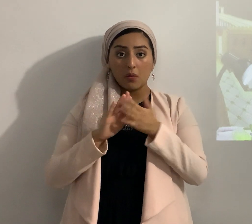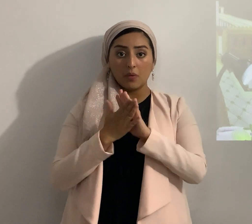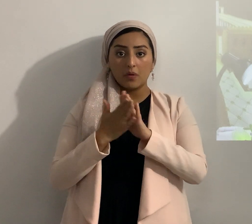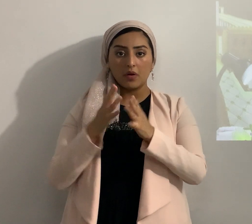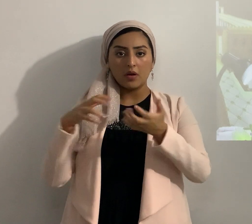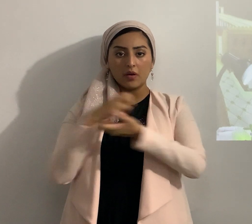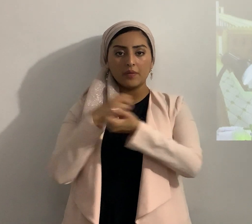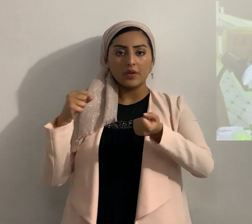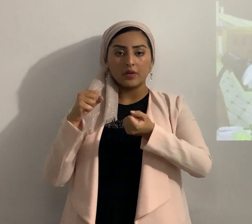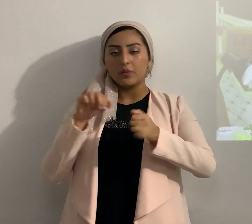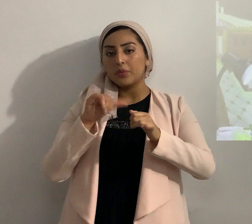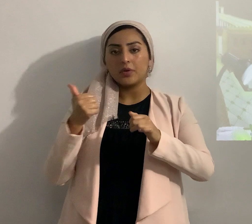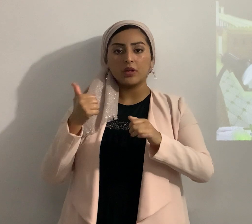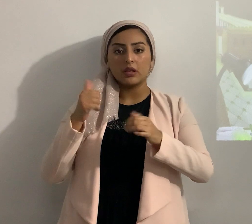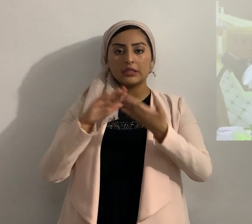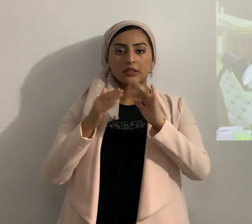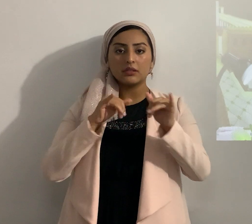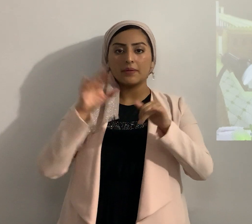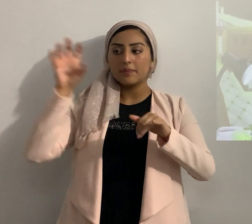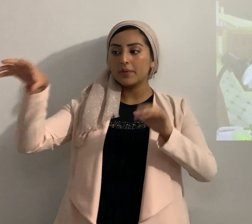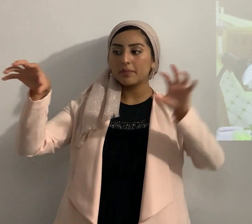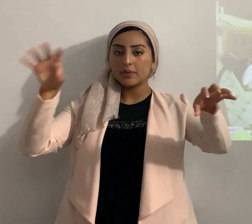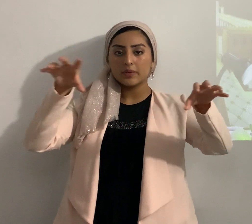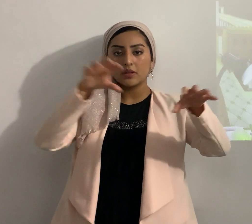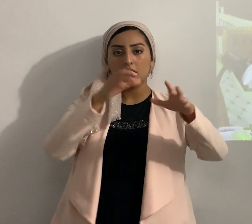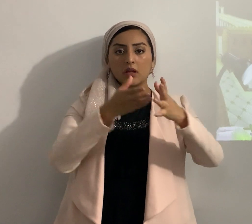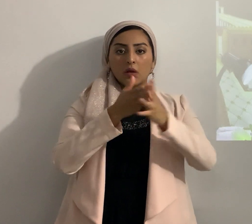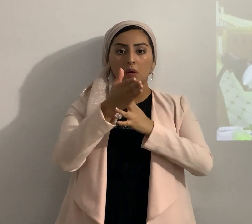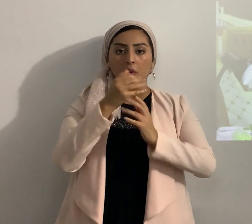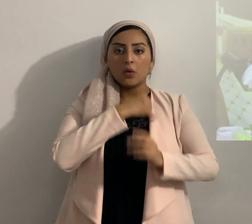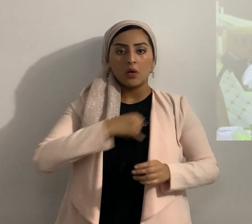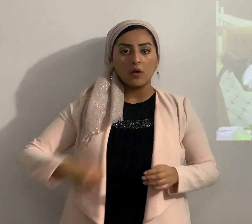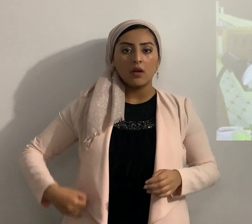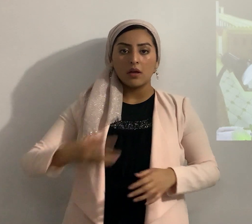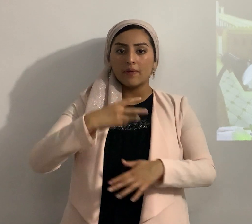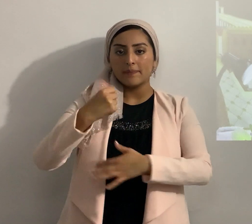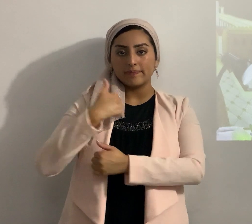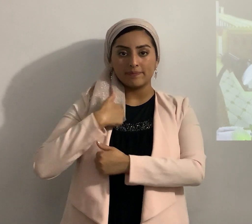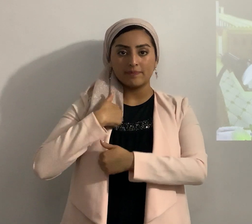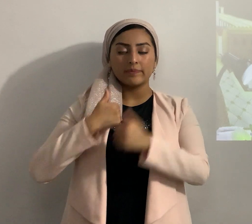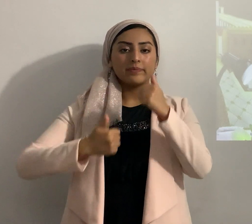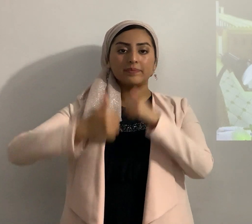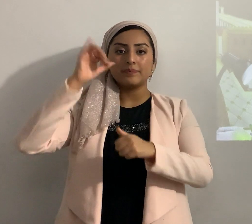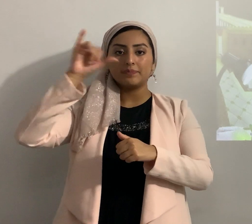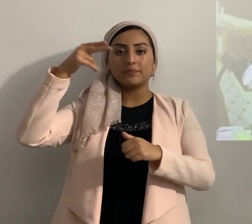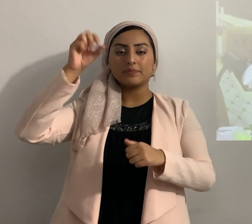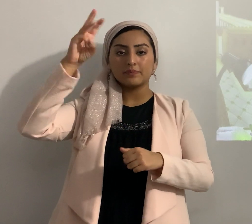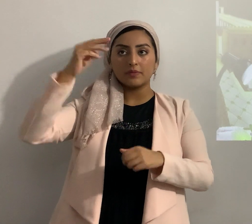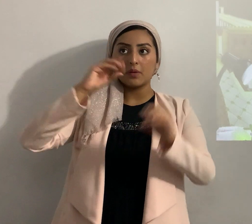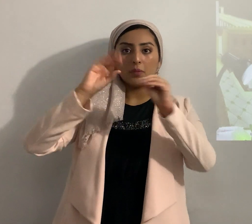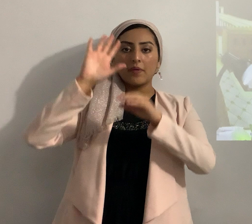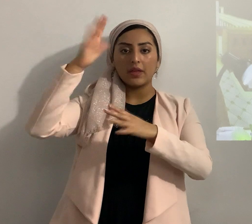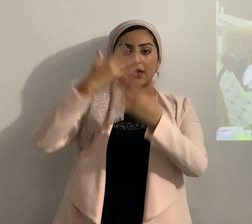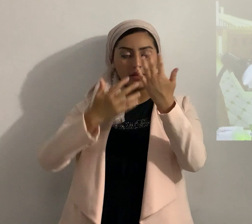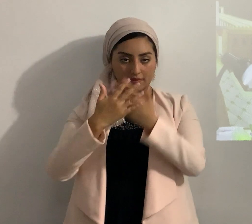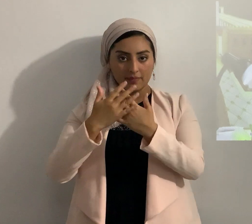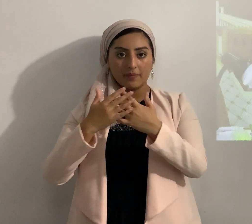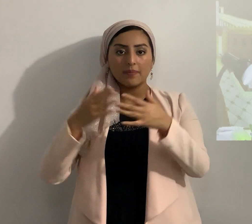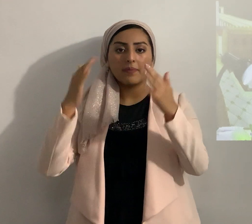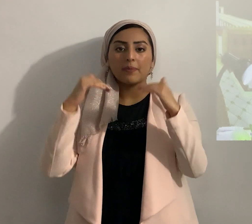no harían con las demás el eterno a través de Josué y el ejército pero sobre todo Yahweh moviendo su mano ahora anoten